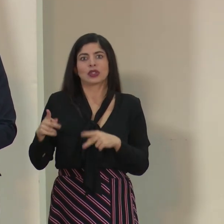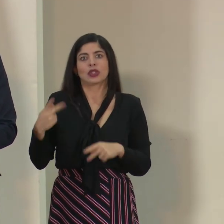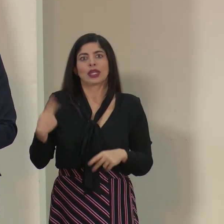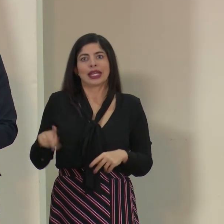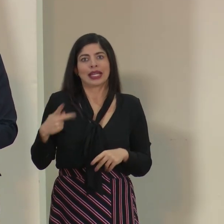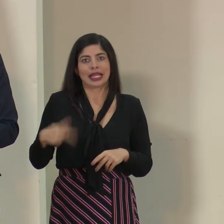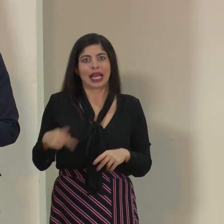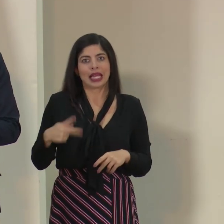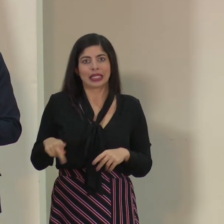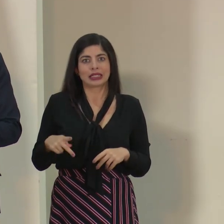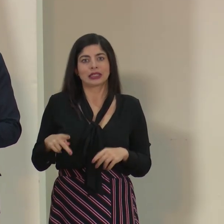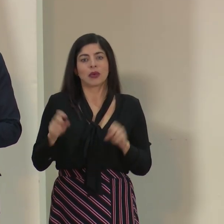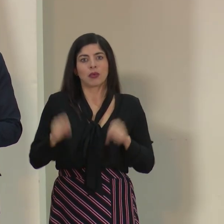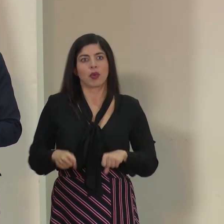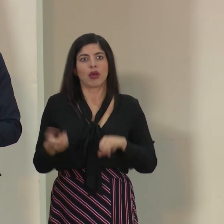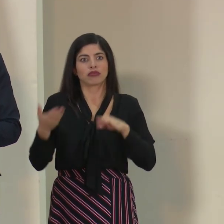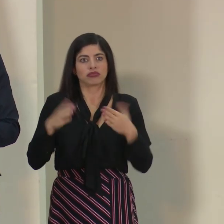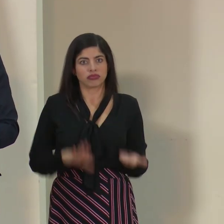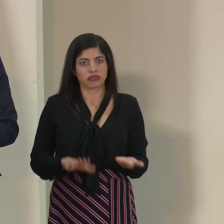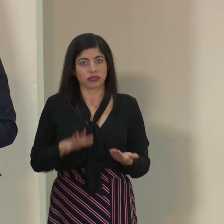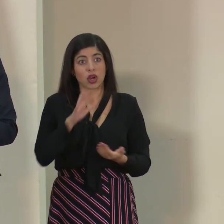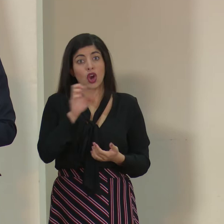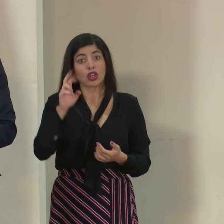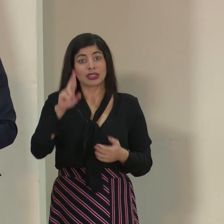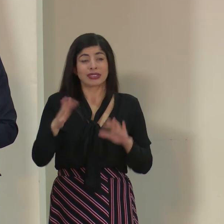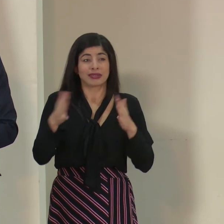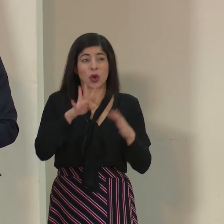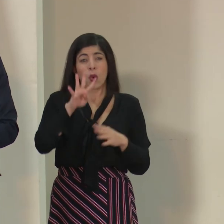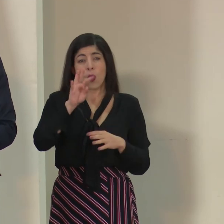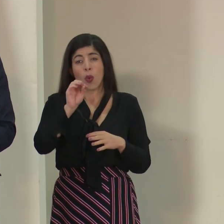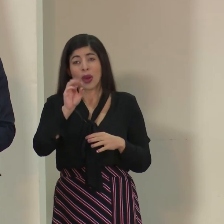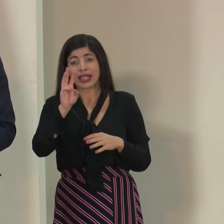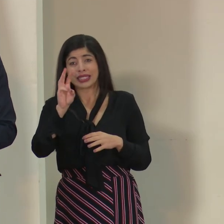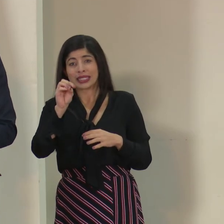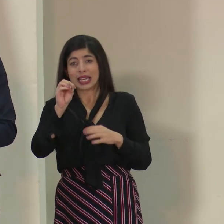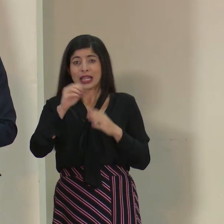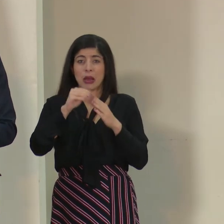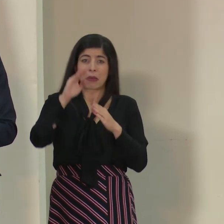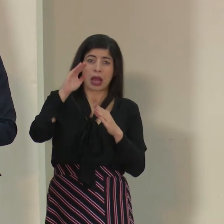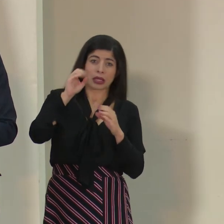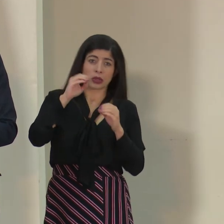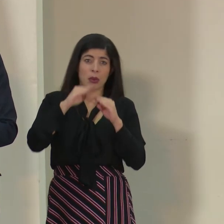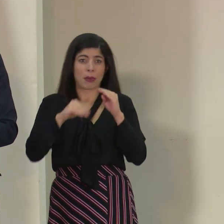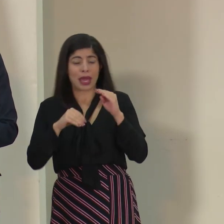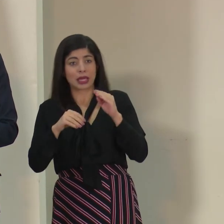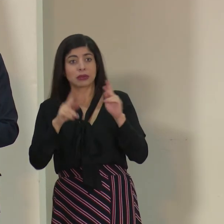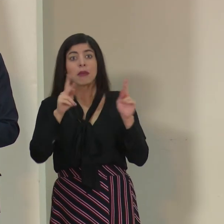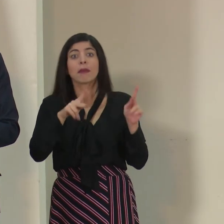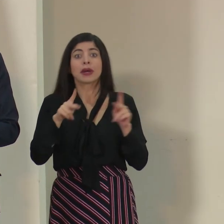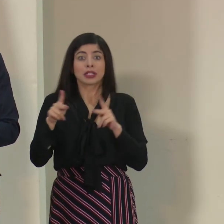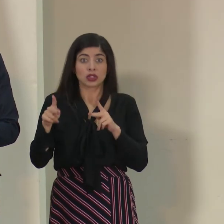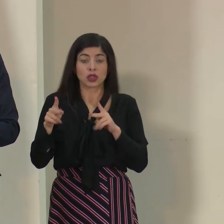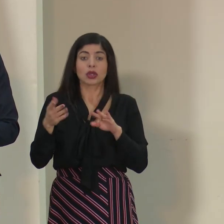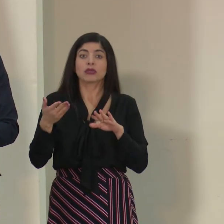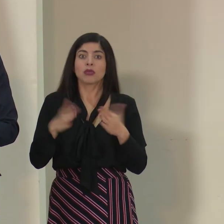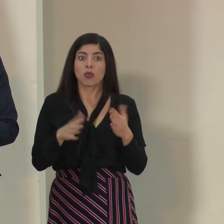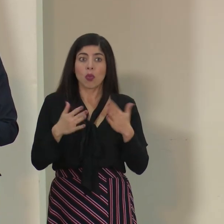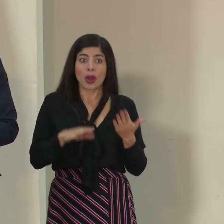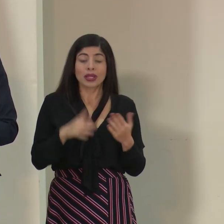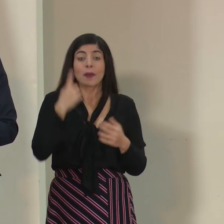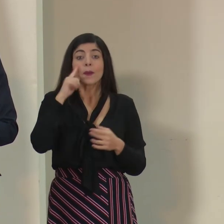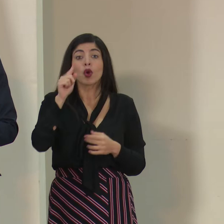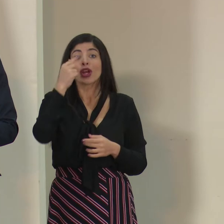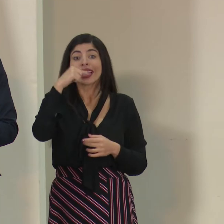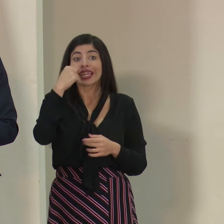con factores de riesgo que terminan falleciendo. En Costa Rica entre 40, 60, puede ser un poco más, puede ser un poco menos de personas que fallecen por